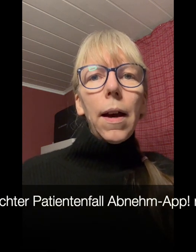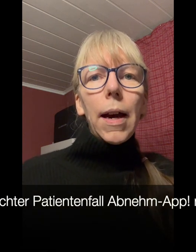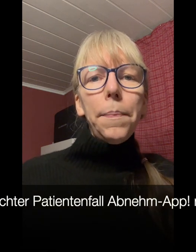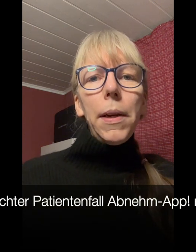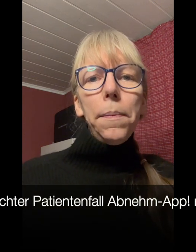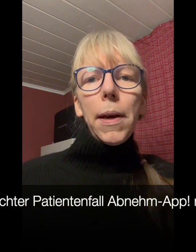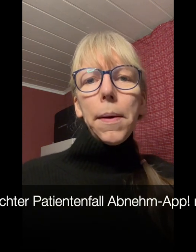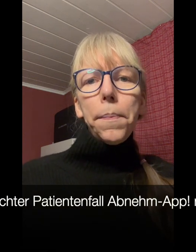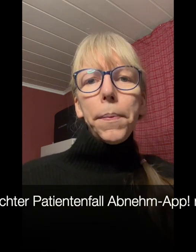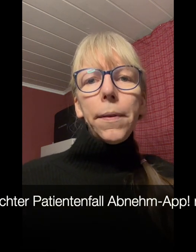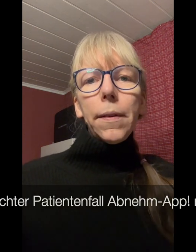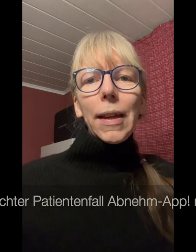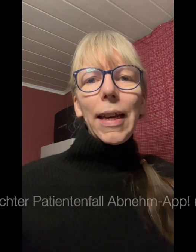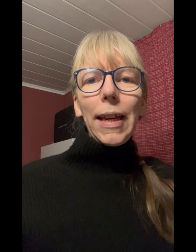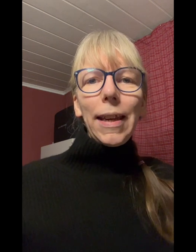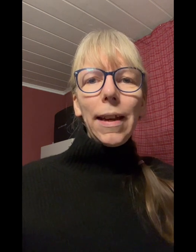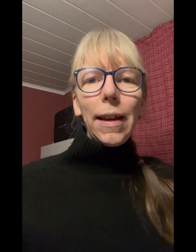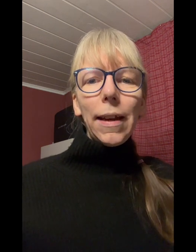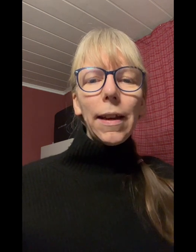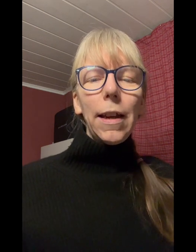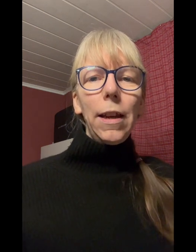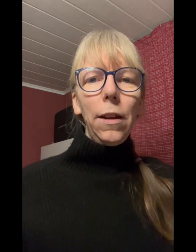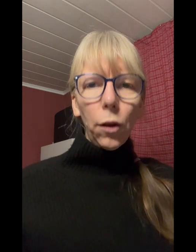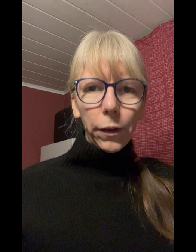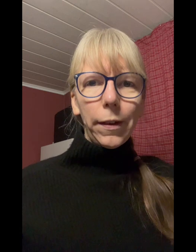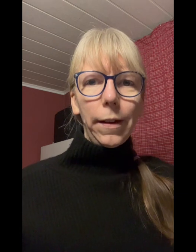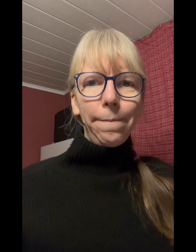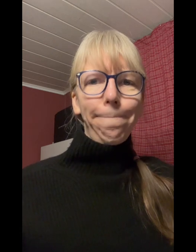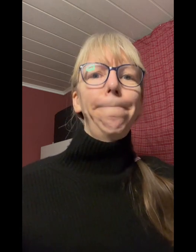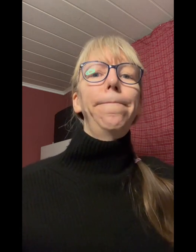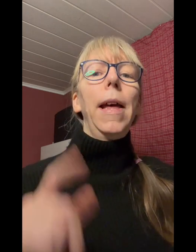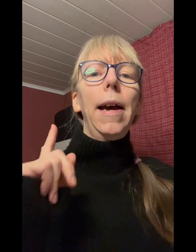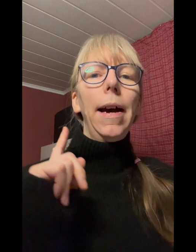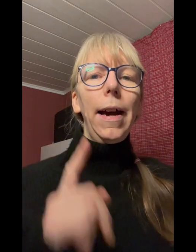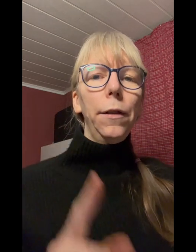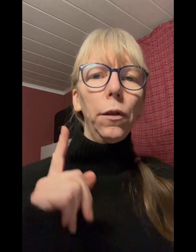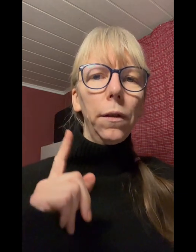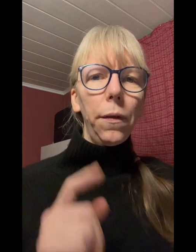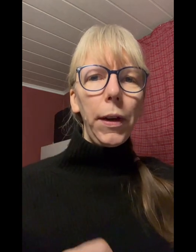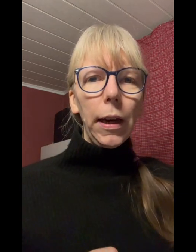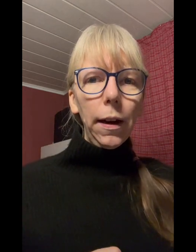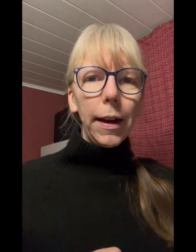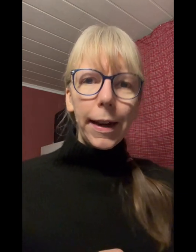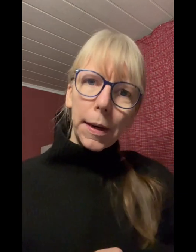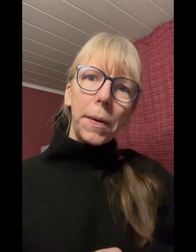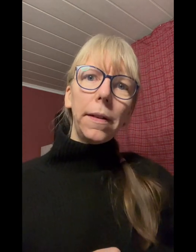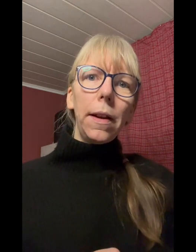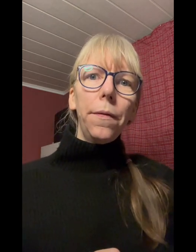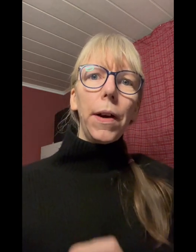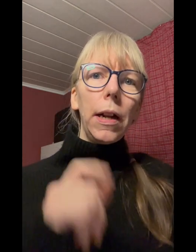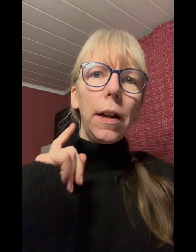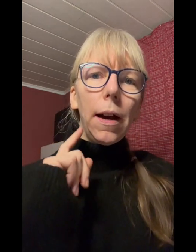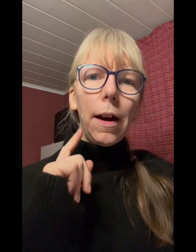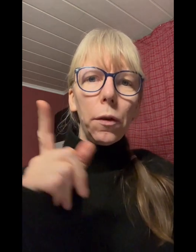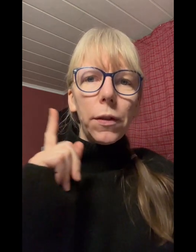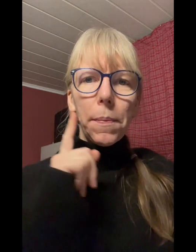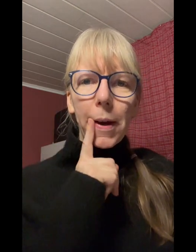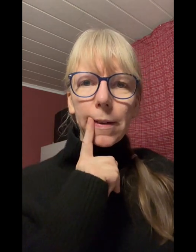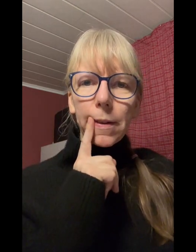abnehmen apps richtig nutzen also wieder echter patienten fall aus der praxis